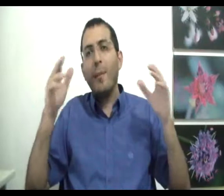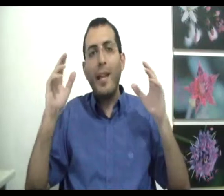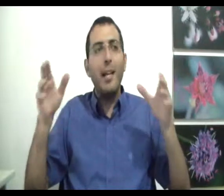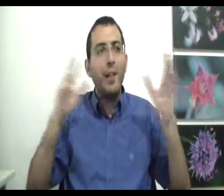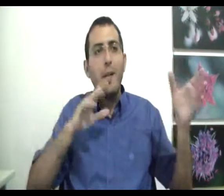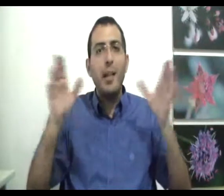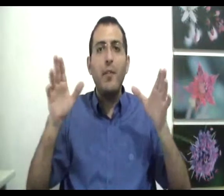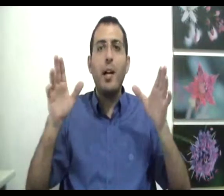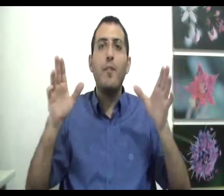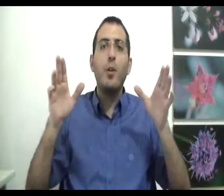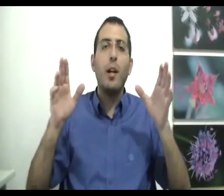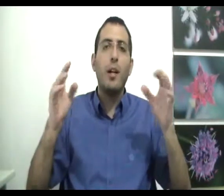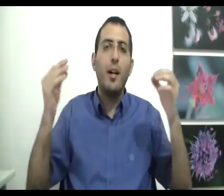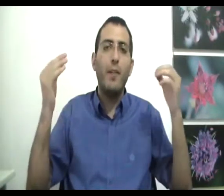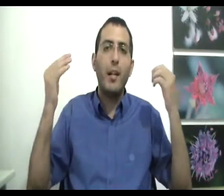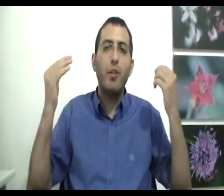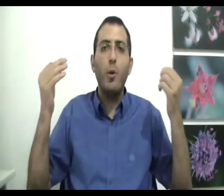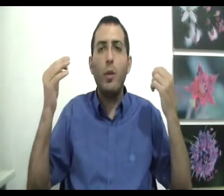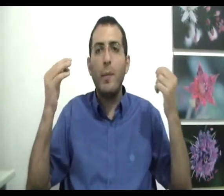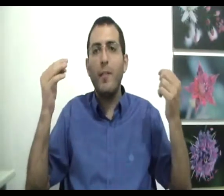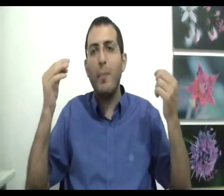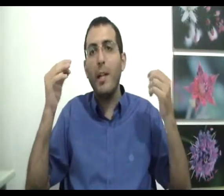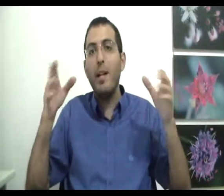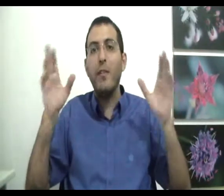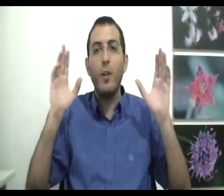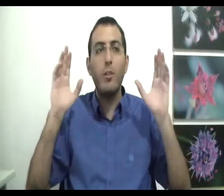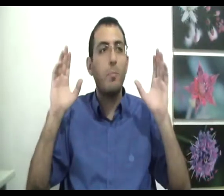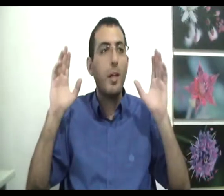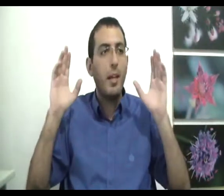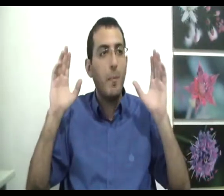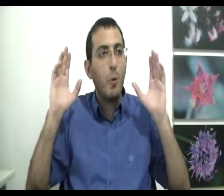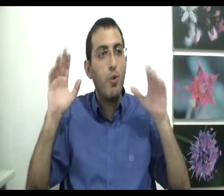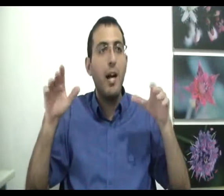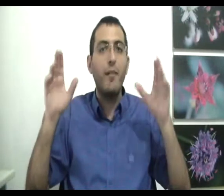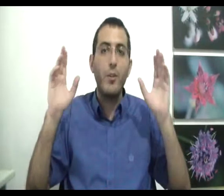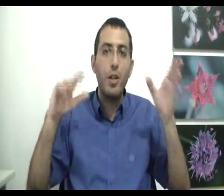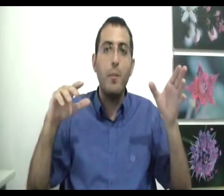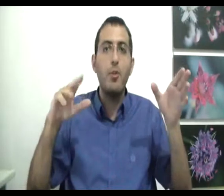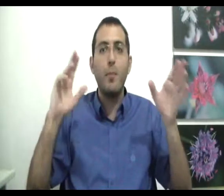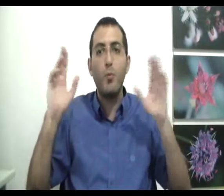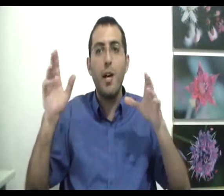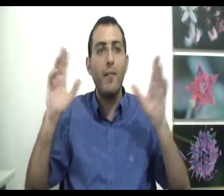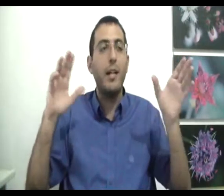כן, אבל אני מעדיף ככה ולא ככה אבל אנשים לא קולטים דבר, אני מעדיף להיות מאושר באשיר מאשר מאושר ואני